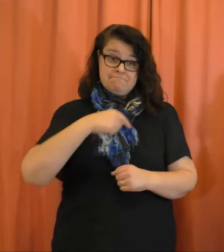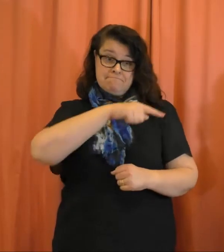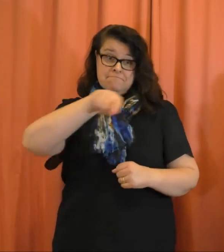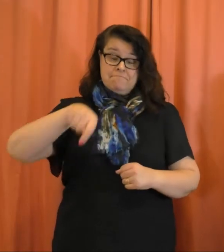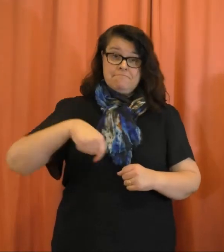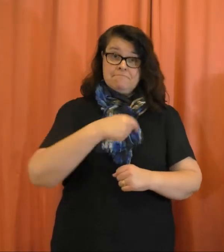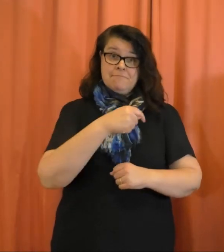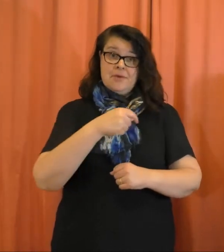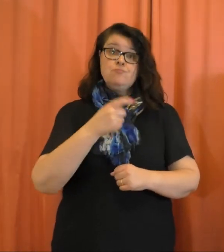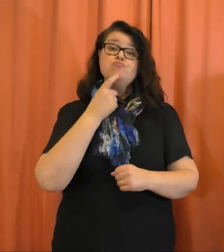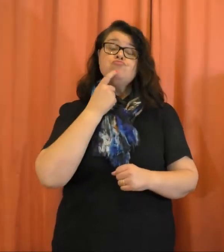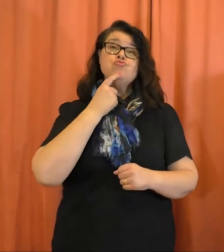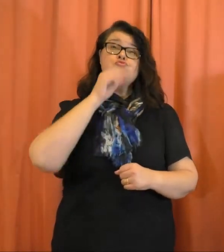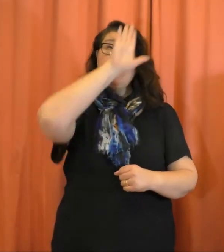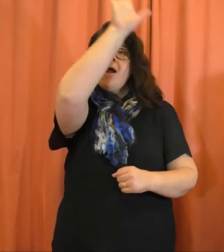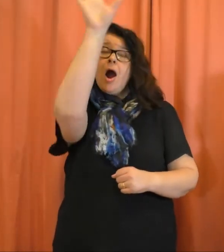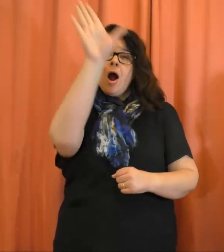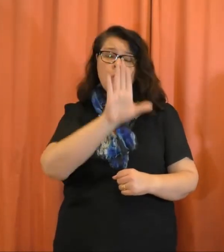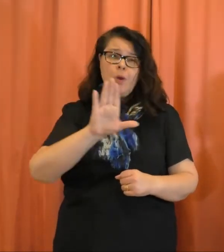koko Suomen alueella.